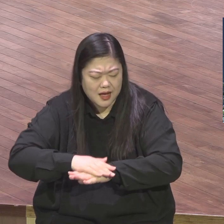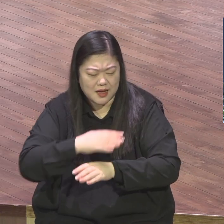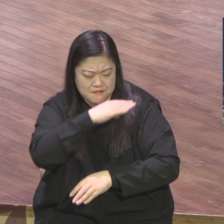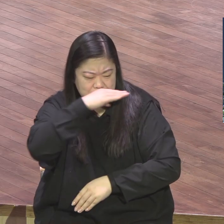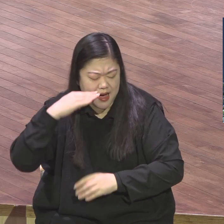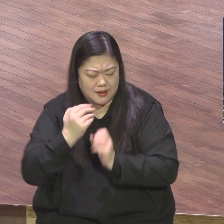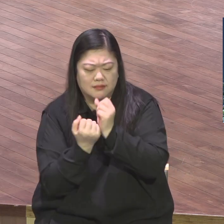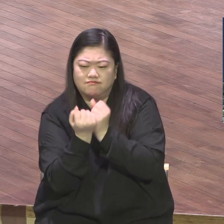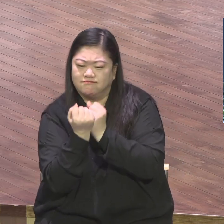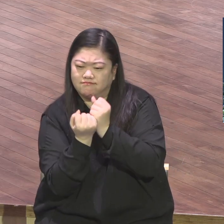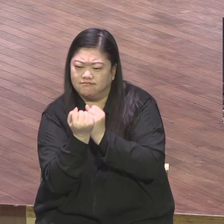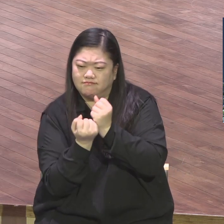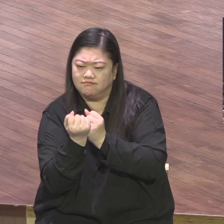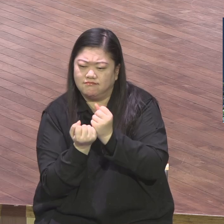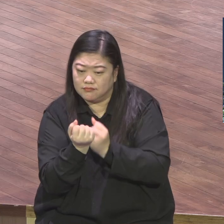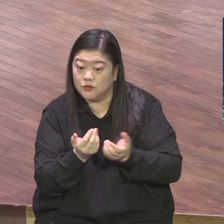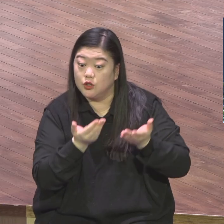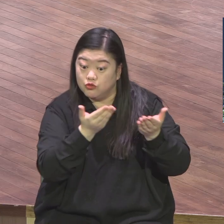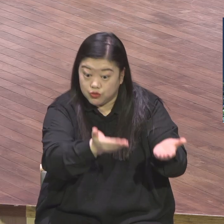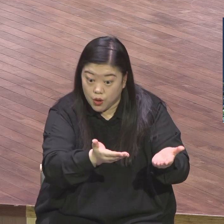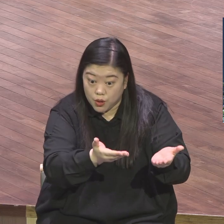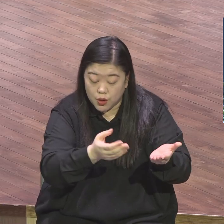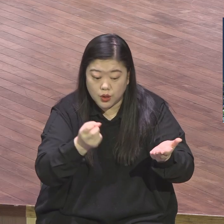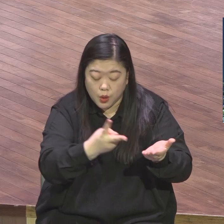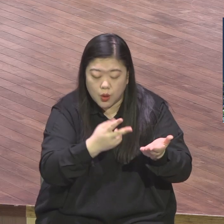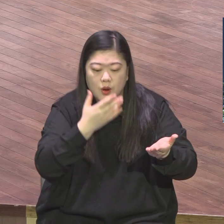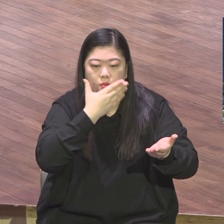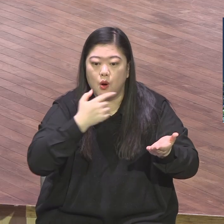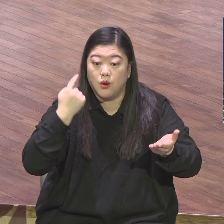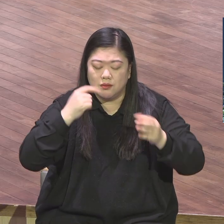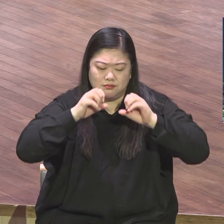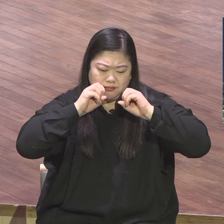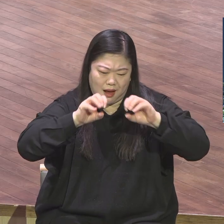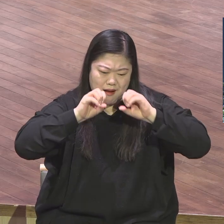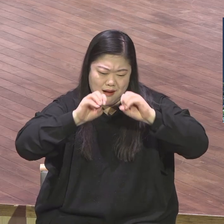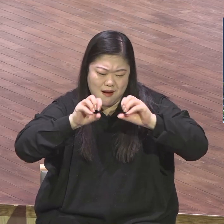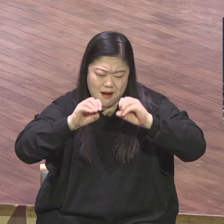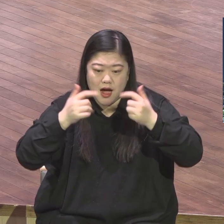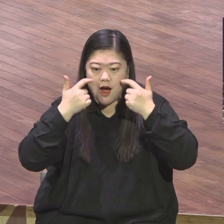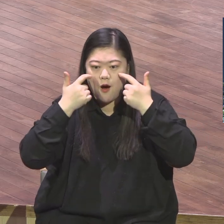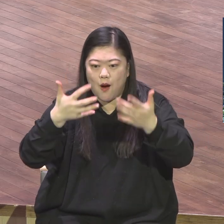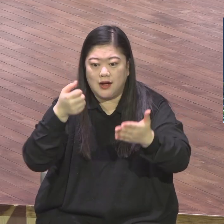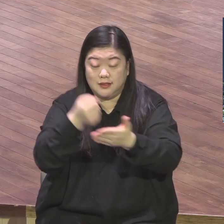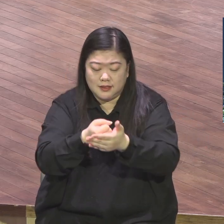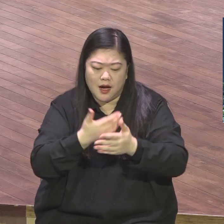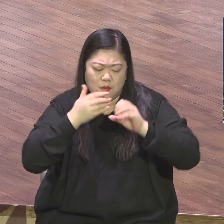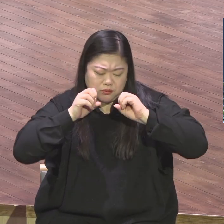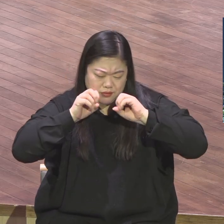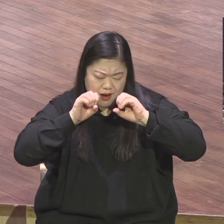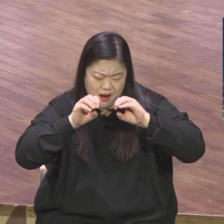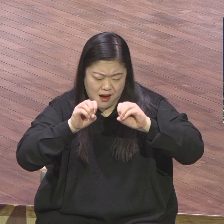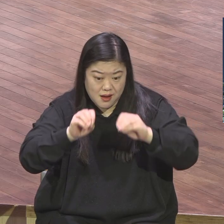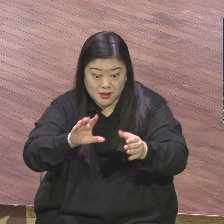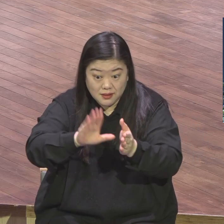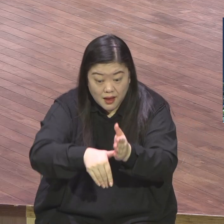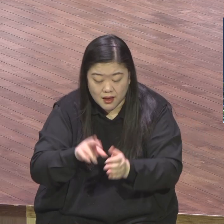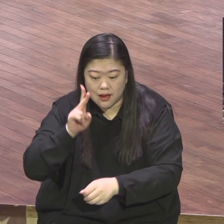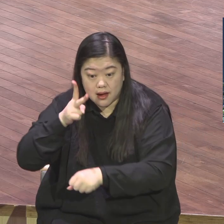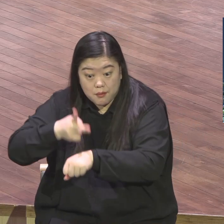아니라 그 진리를 선포하고 가르치는 그리고 확장한 이 일에도 모든 걸 다 동력했다 너희들이 나와 함께